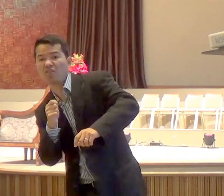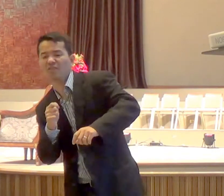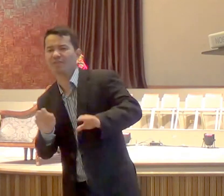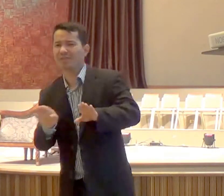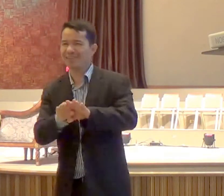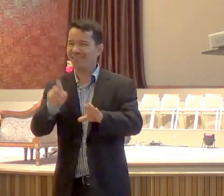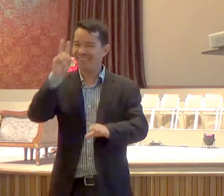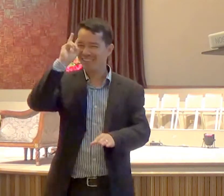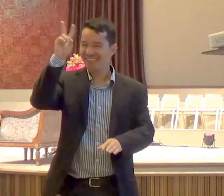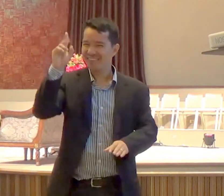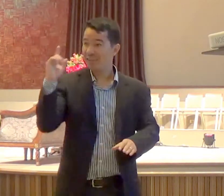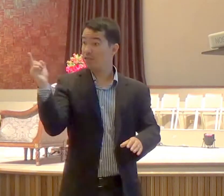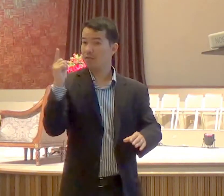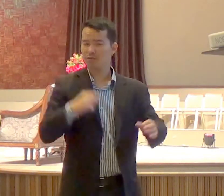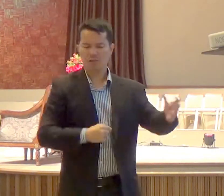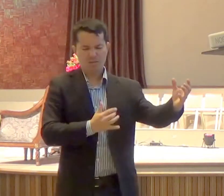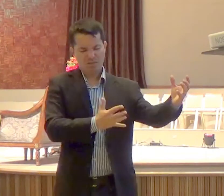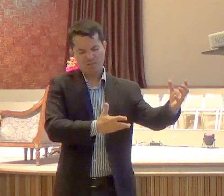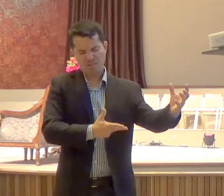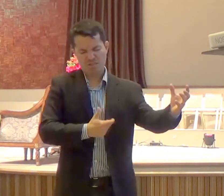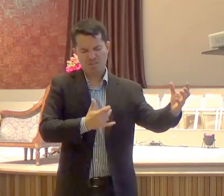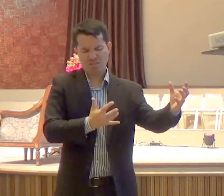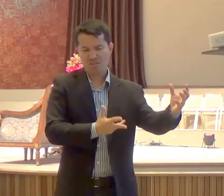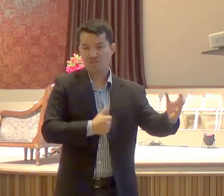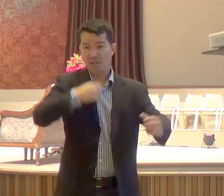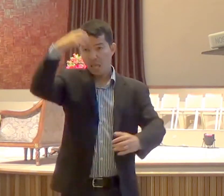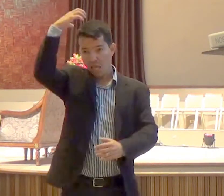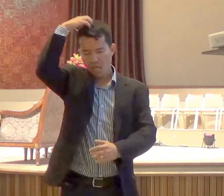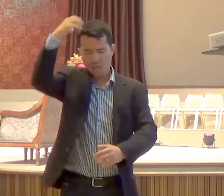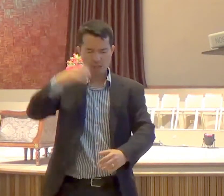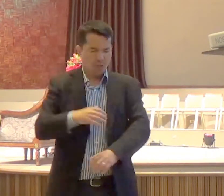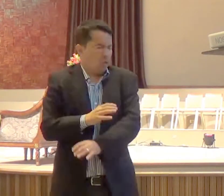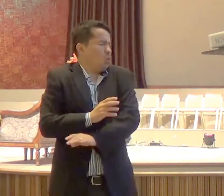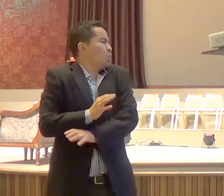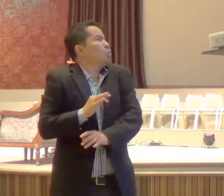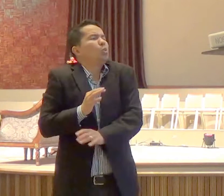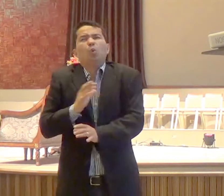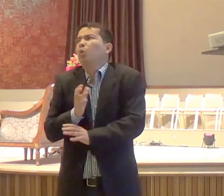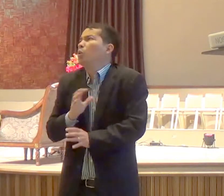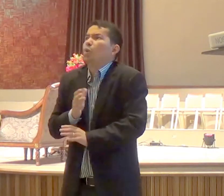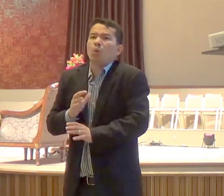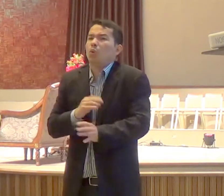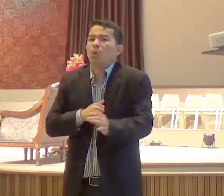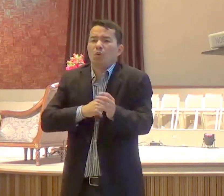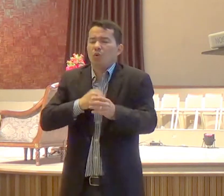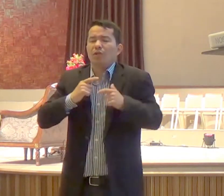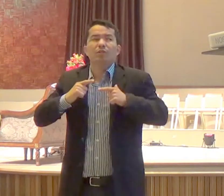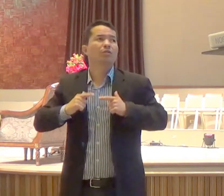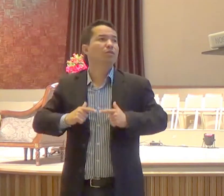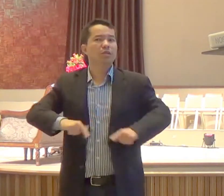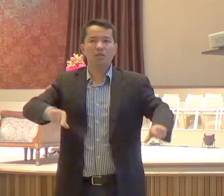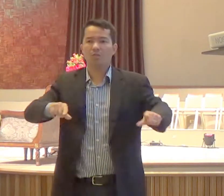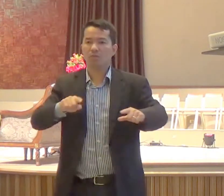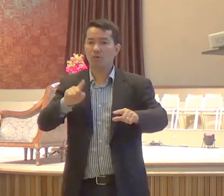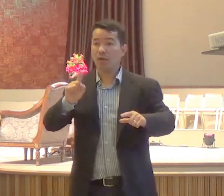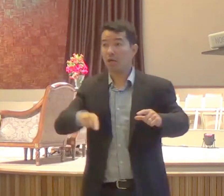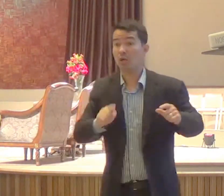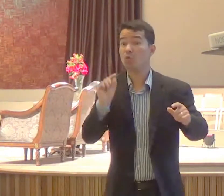demônios do corpo de Saul, mas não eram vozes pronunciadas com a boca, eram vozes formadas com a mão,